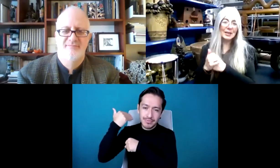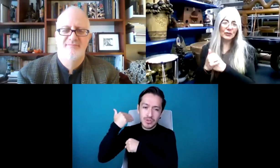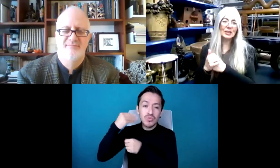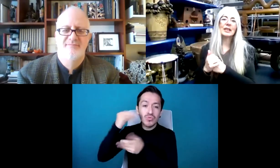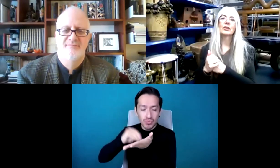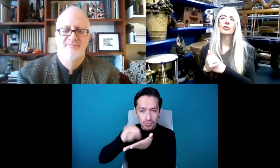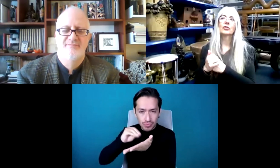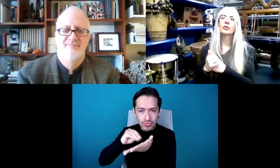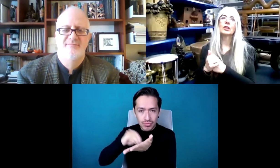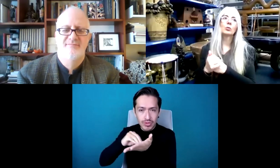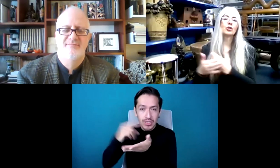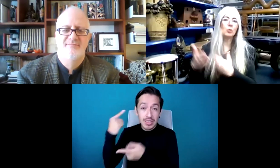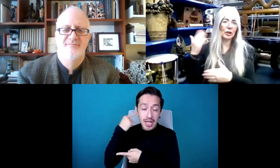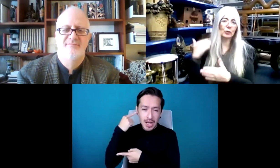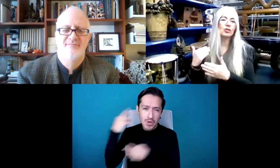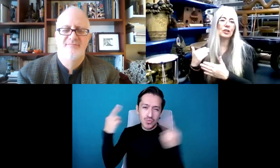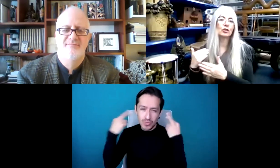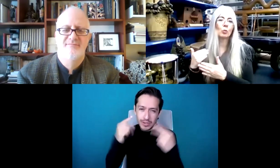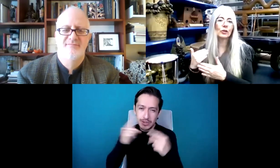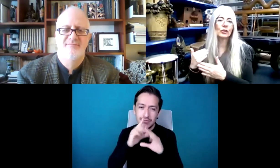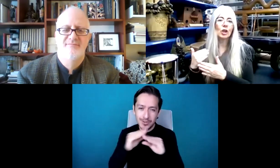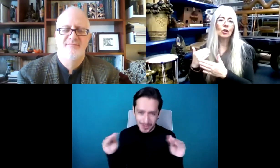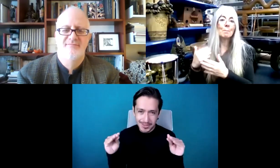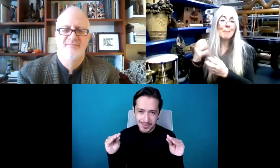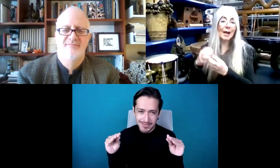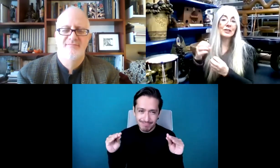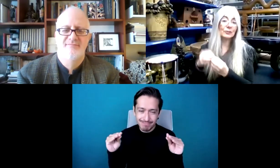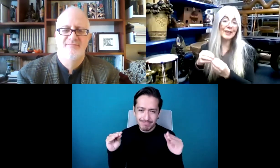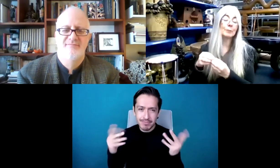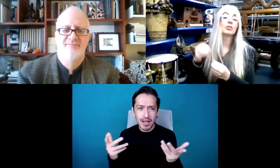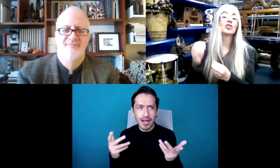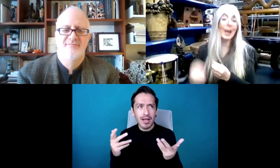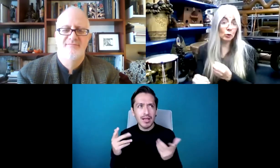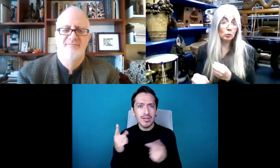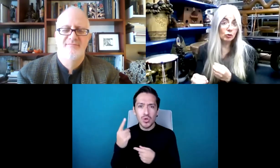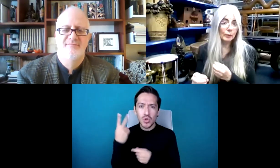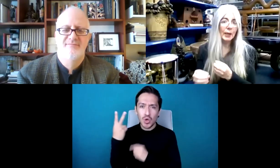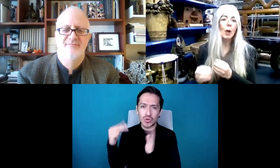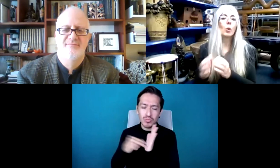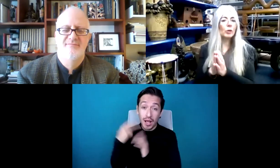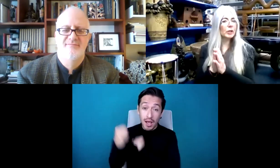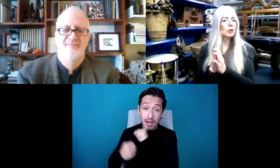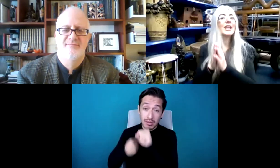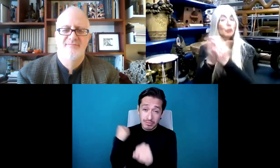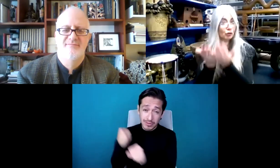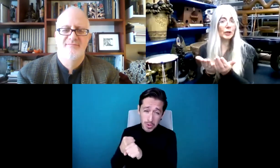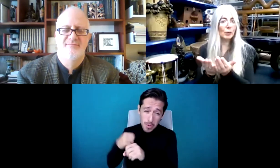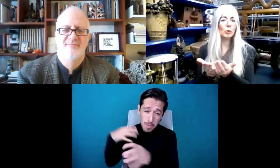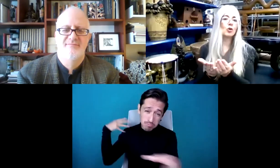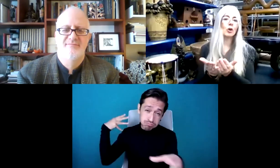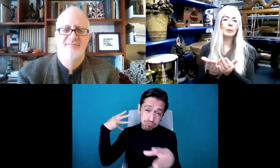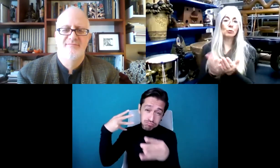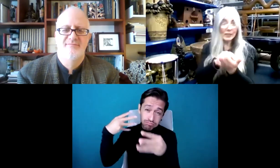The Sounds of Silence, los sonidos del silencio. Y tiene que ver con 2000 años de sonidos